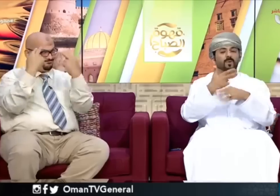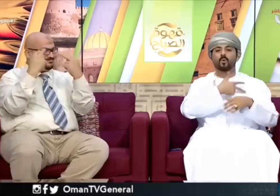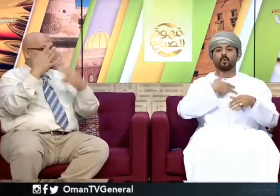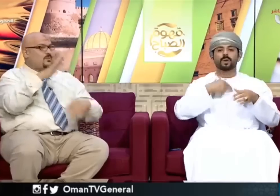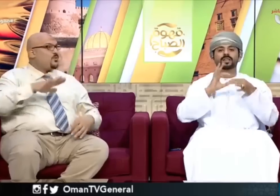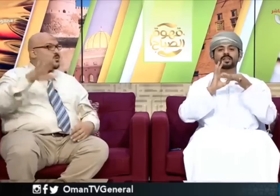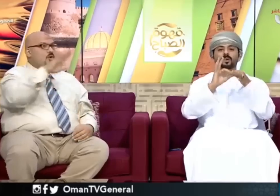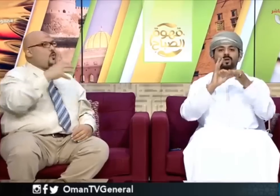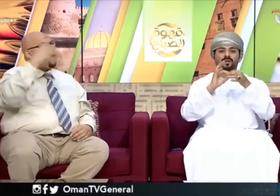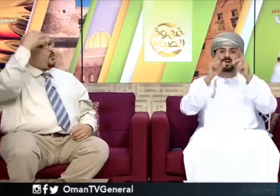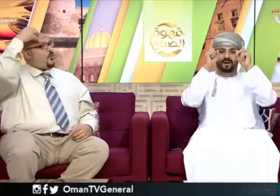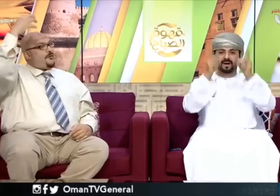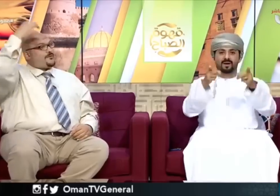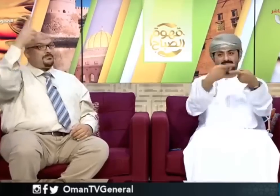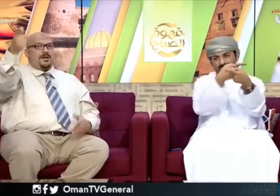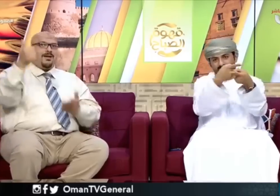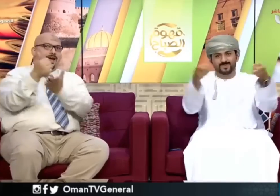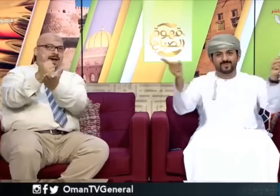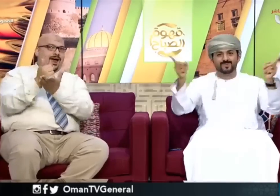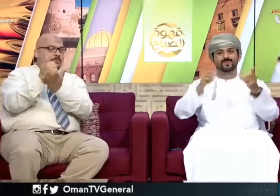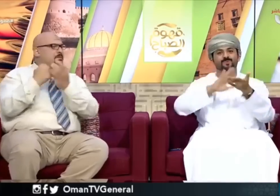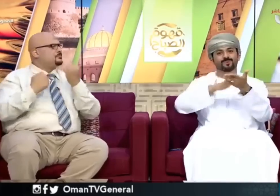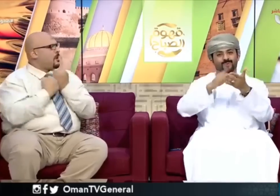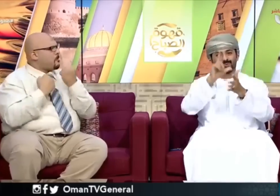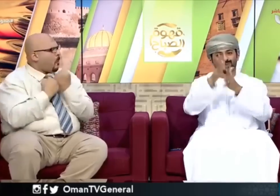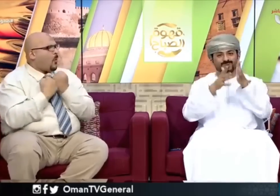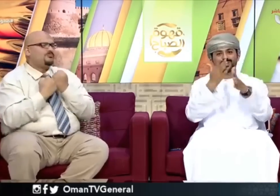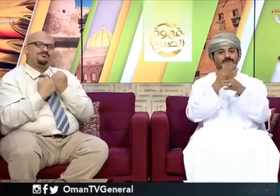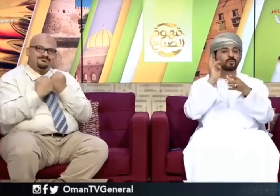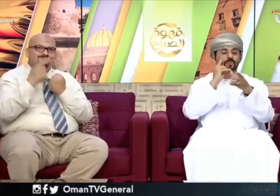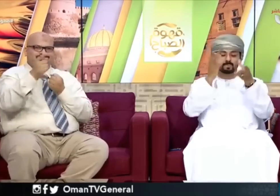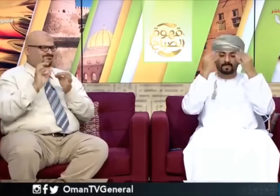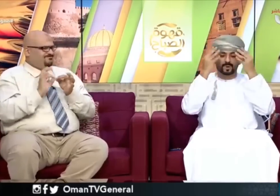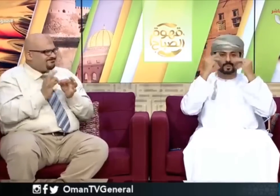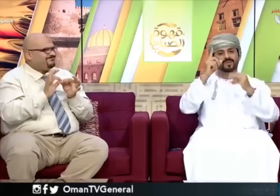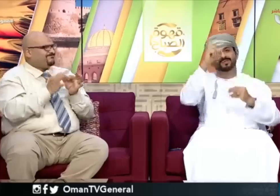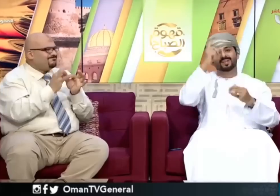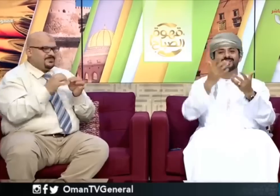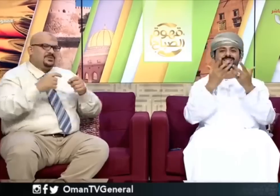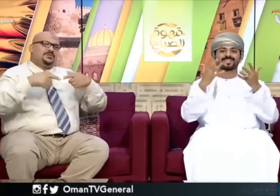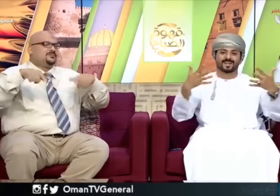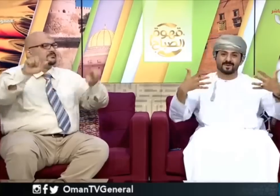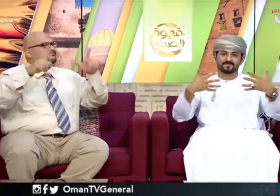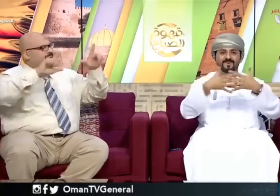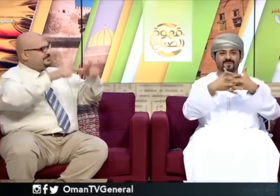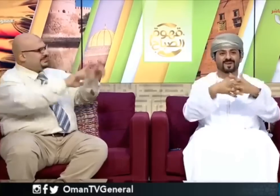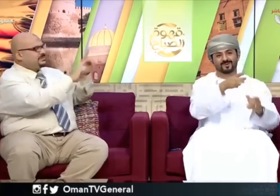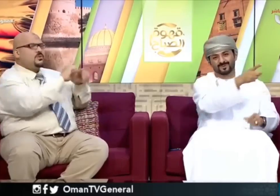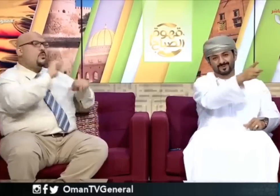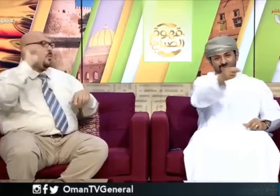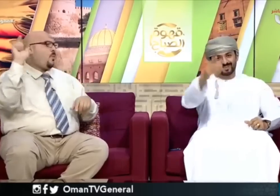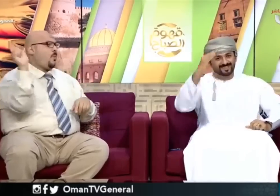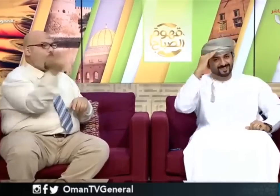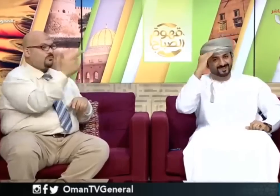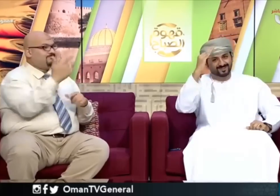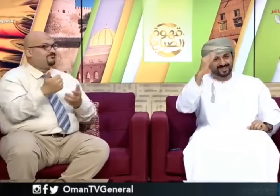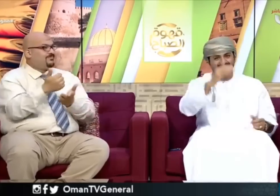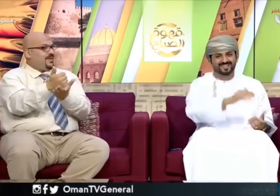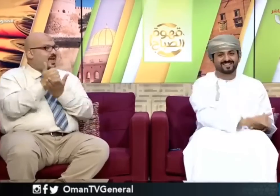الحكومية التي تعمل على إيجاد ترجمة لإعلاناتها واللي ساهم كثير في ثقافتنا ومعرفة كل ما يدور في الإعلانات